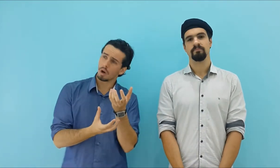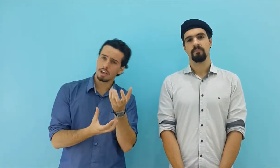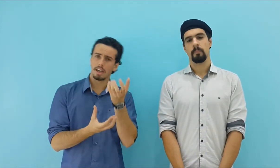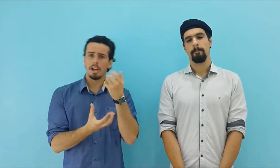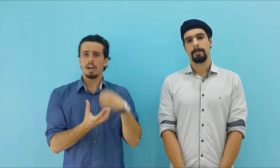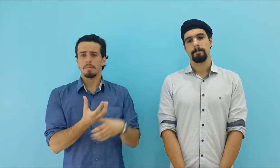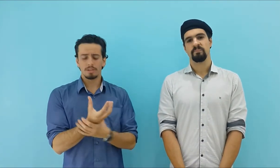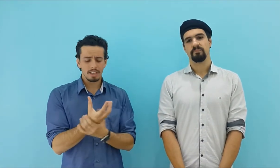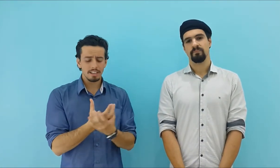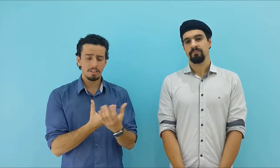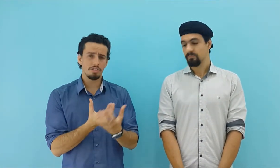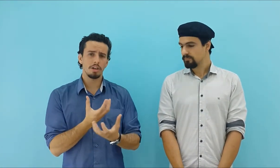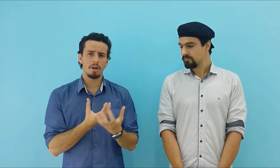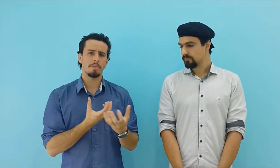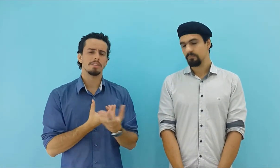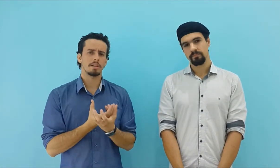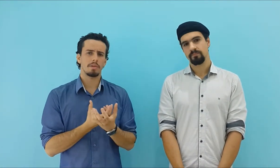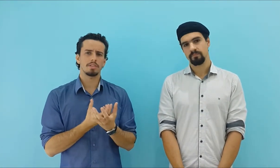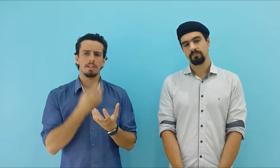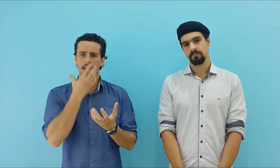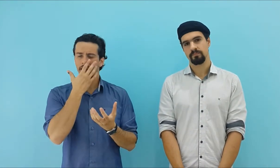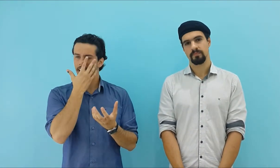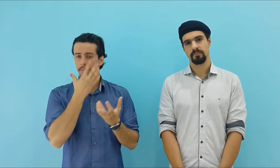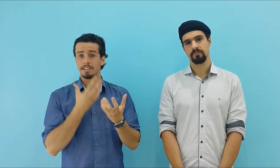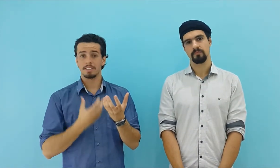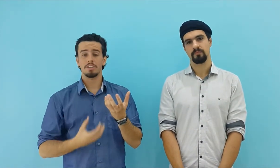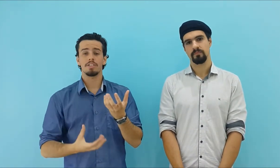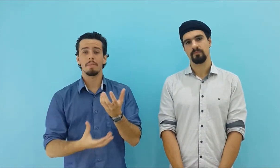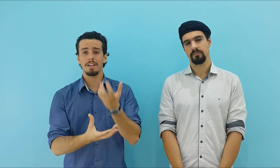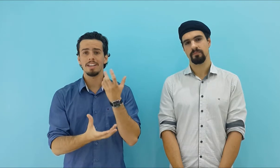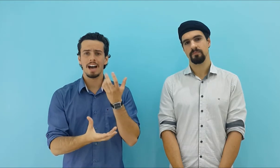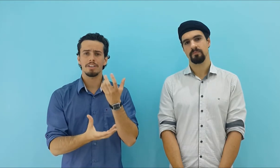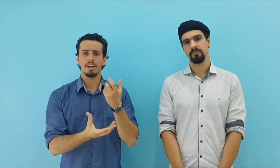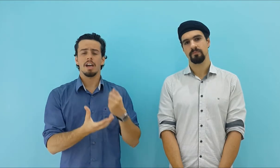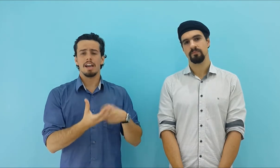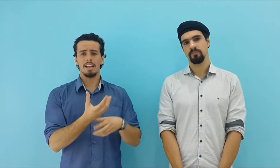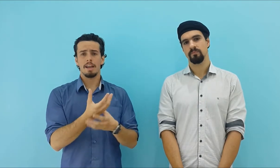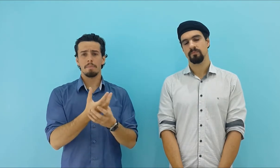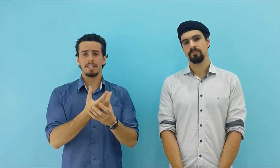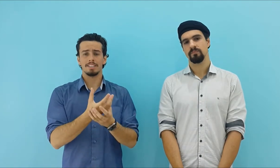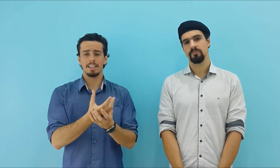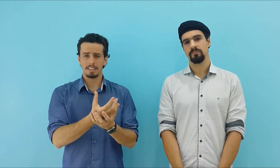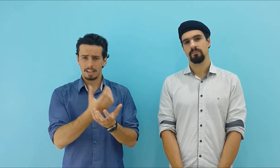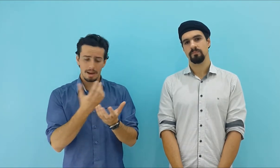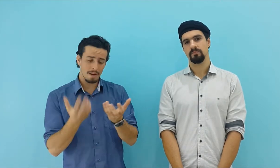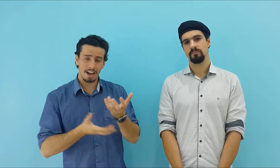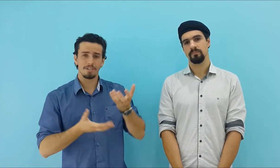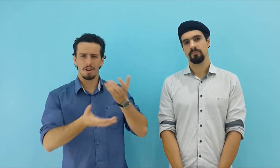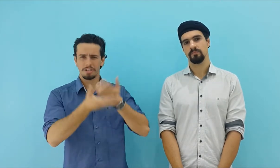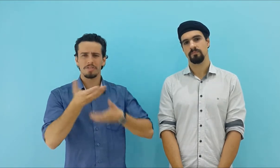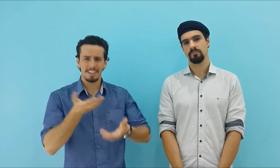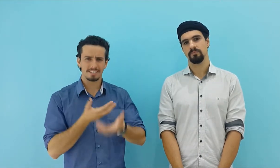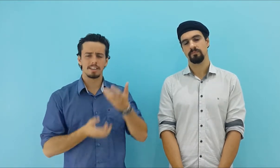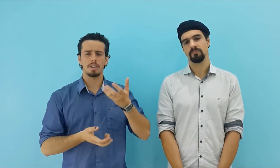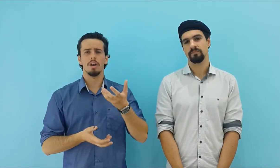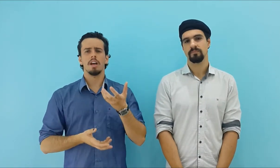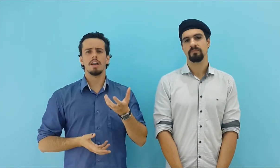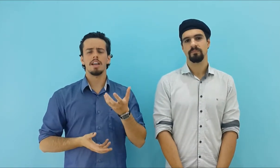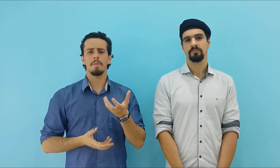Ok, mas o esse dinheiro representa para você? Ah, ele representa a estabilidade, ele representa, abaixa, ó, a gente vai descendo, ele